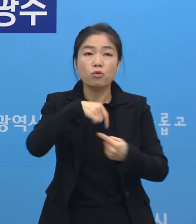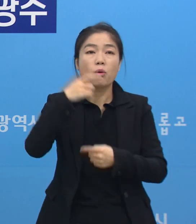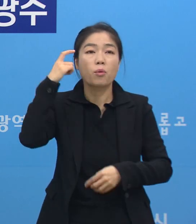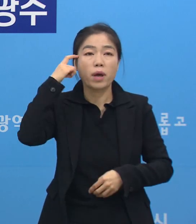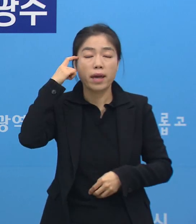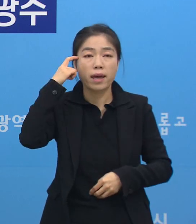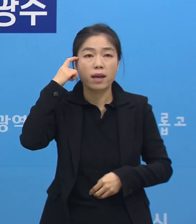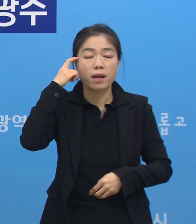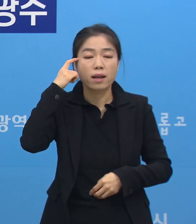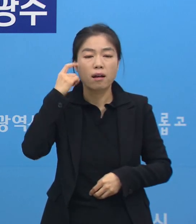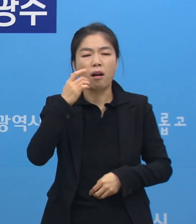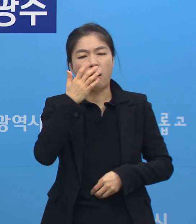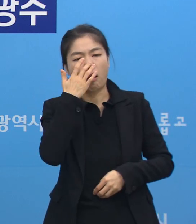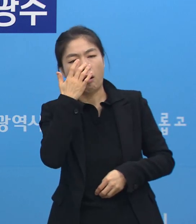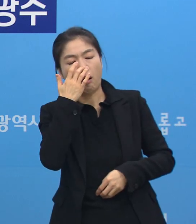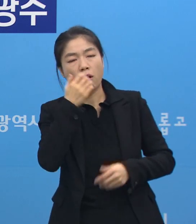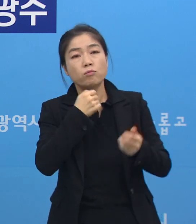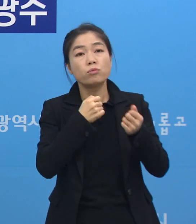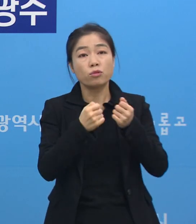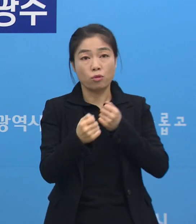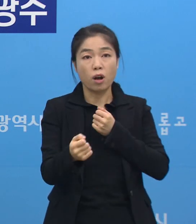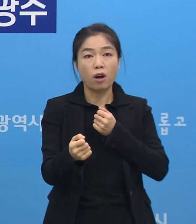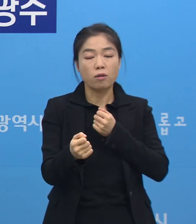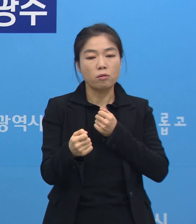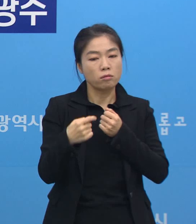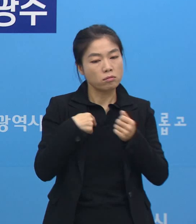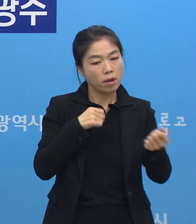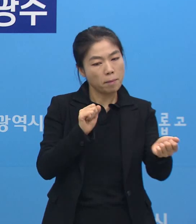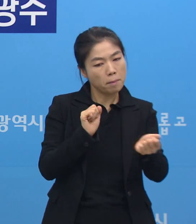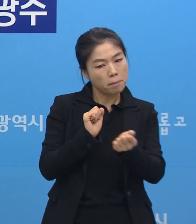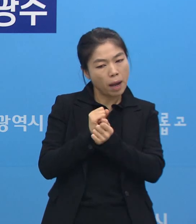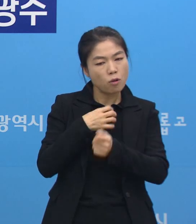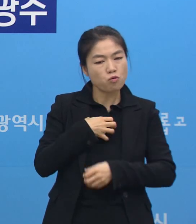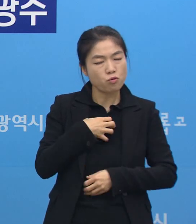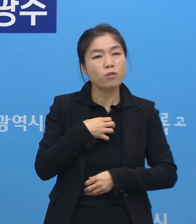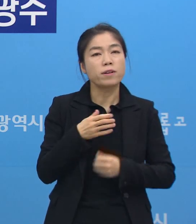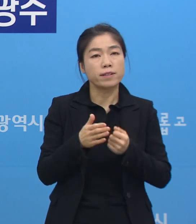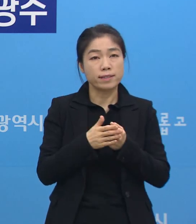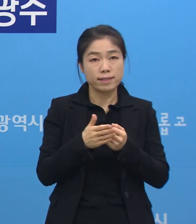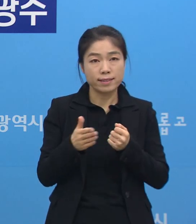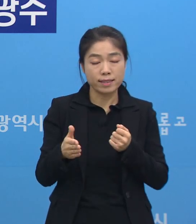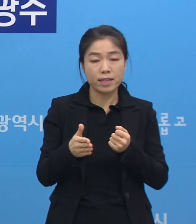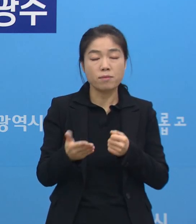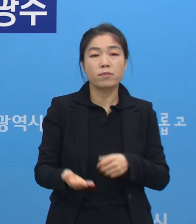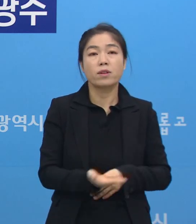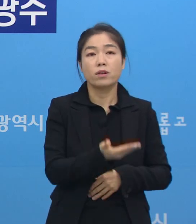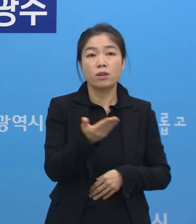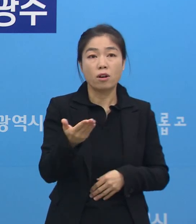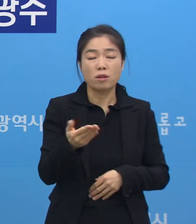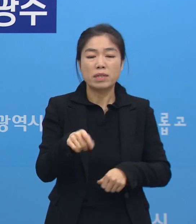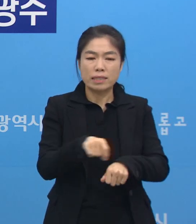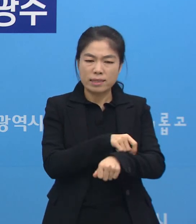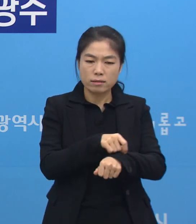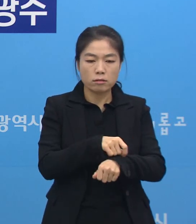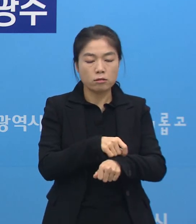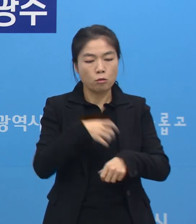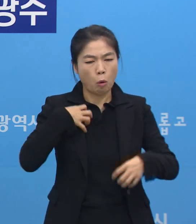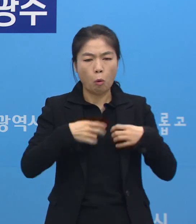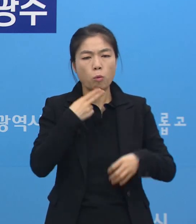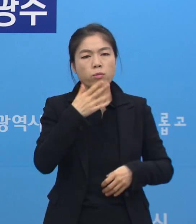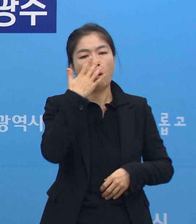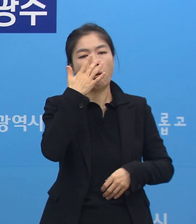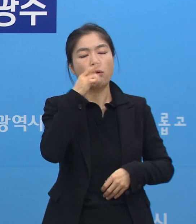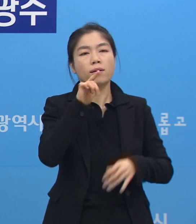이유도 이렇게 무증상임에도 불구하고 감염이 됐을수록 우려가 있기 때문에 시민 여러분들, 특히 무증상의 시민